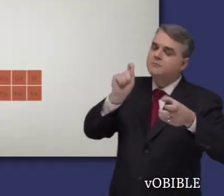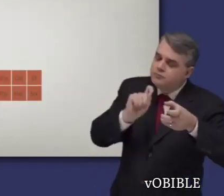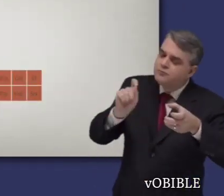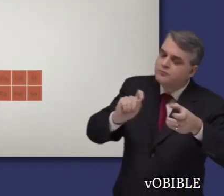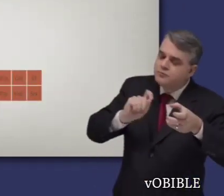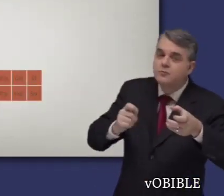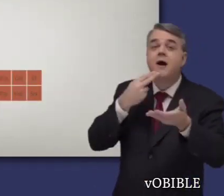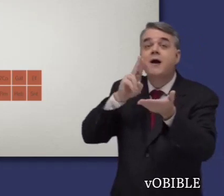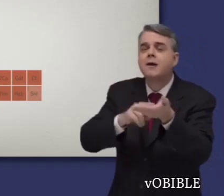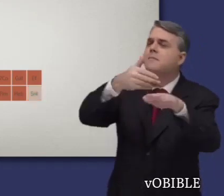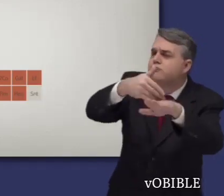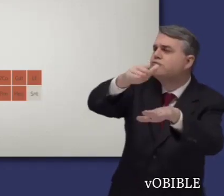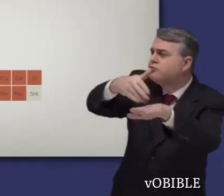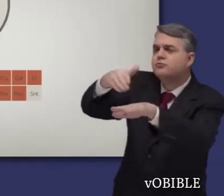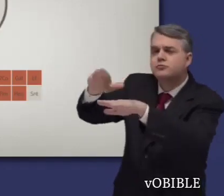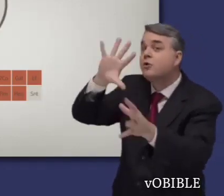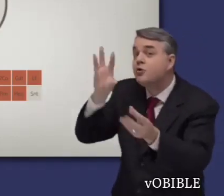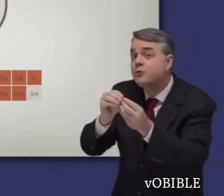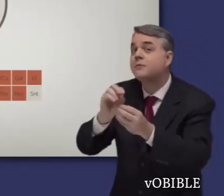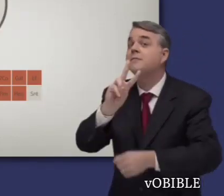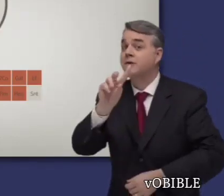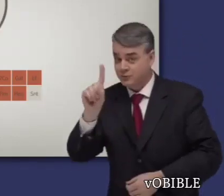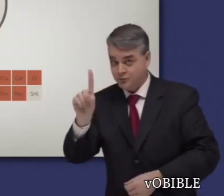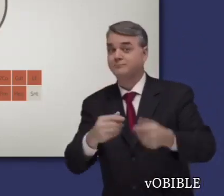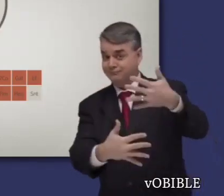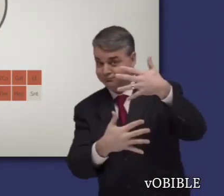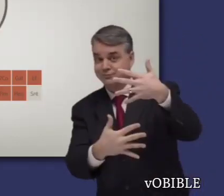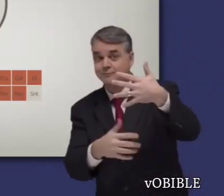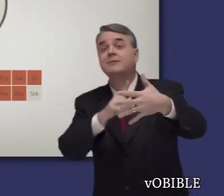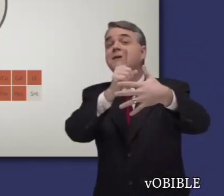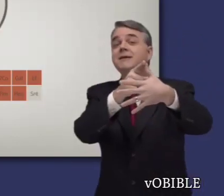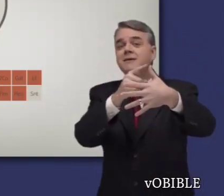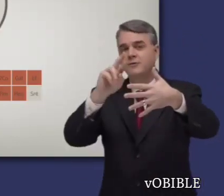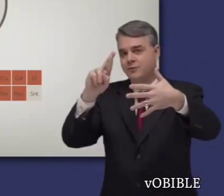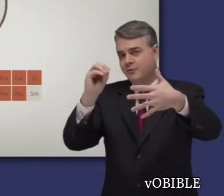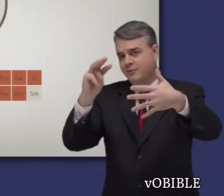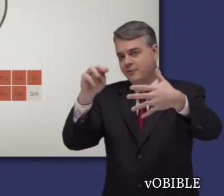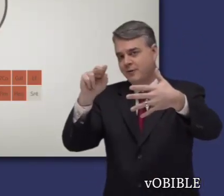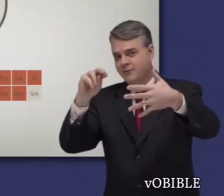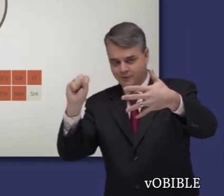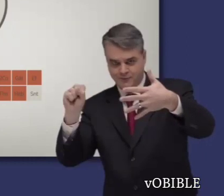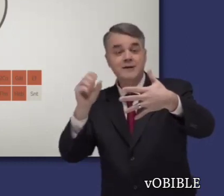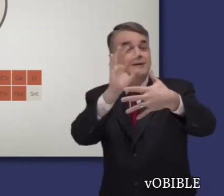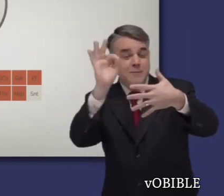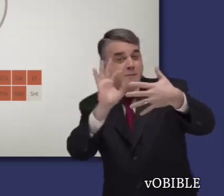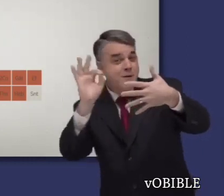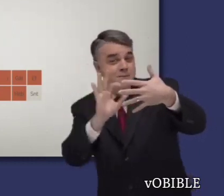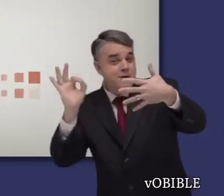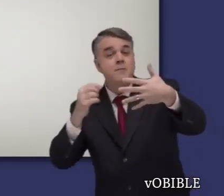las escrituras griegas cristianas. El apóstol Pablo escribió 14 de ellas, incluida la Carta a los Romanos.